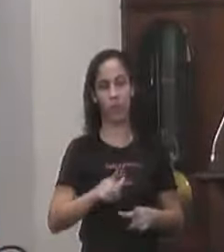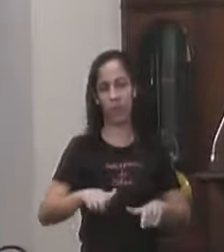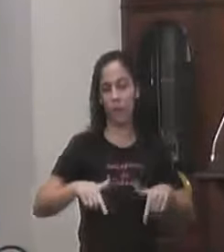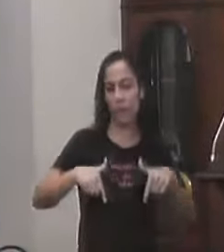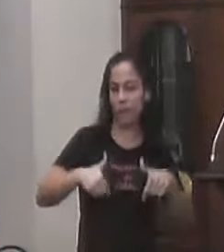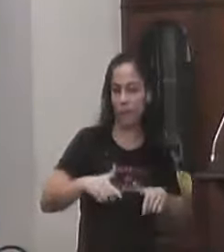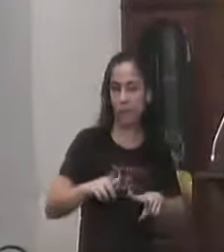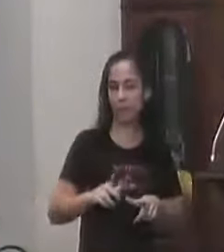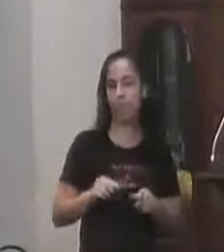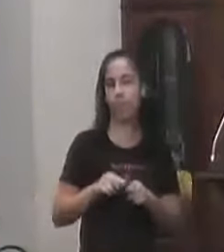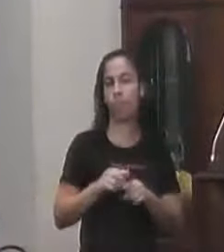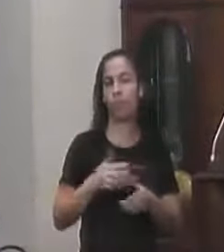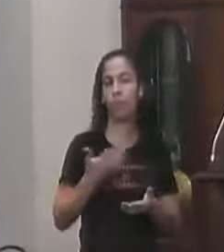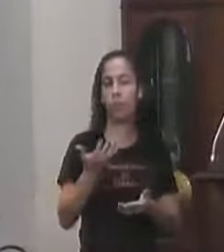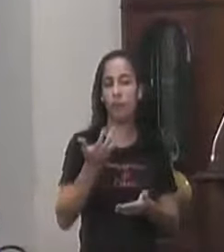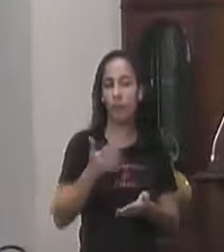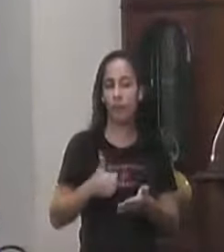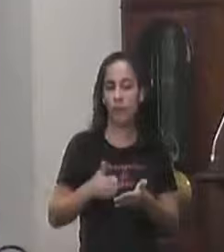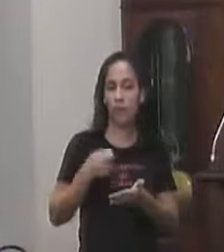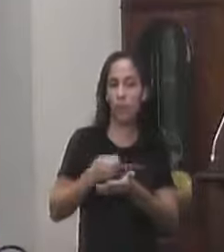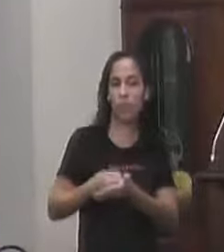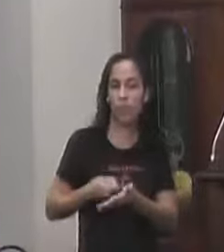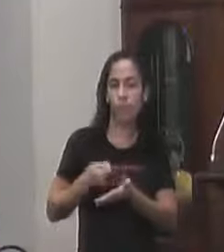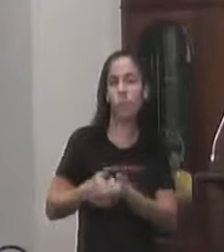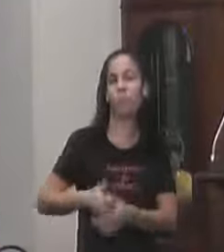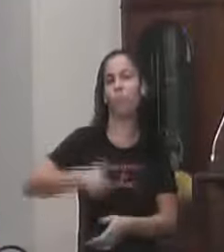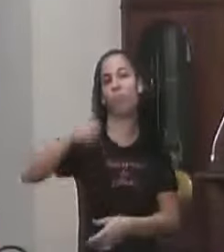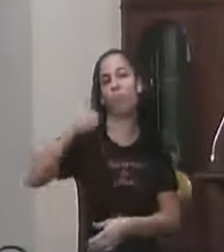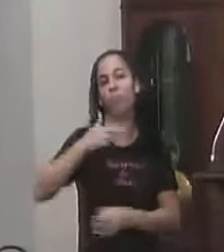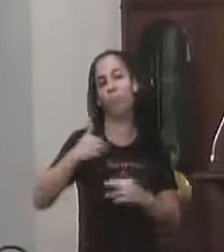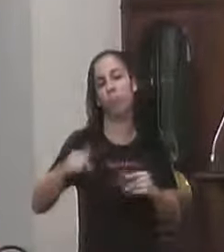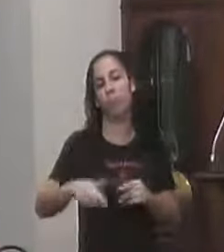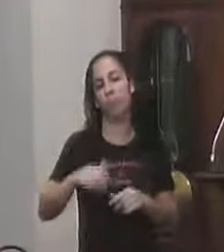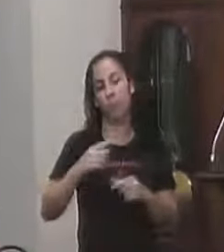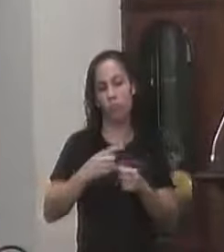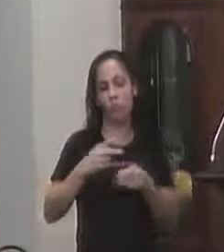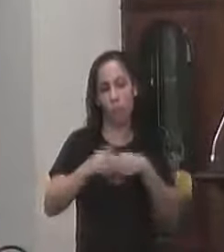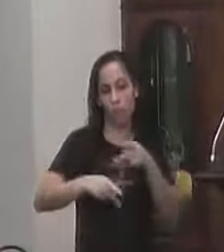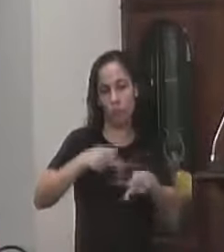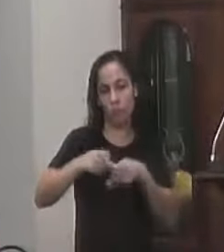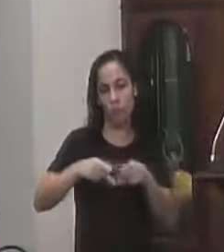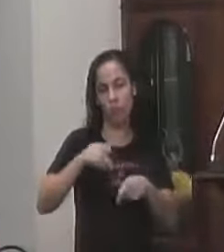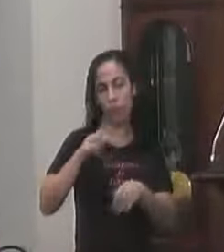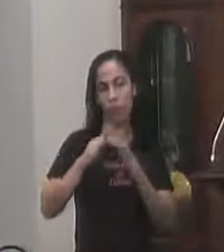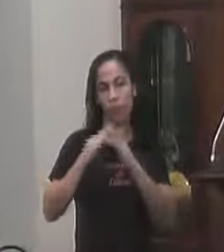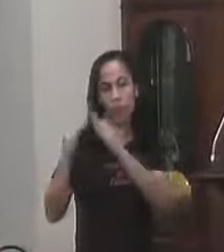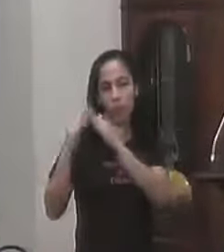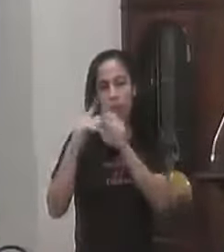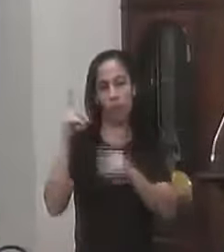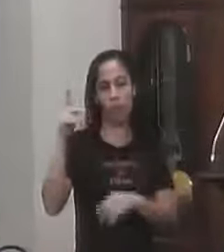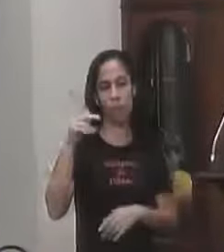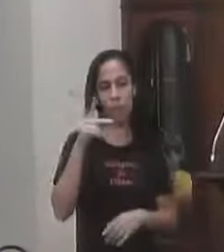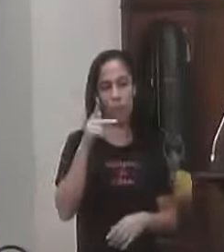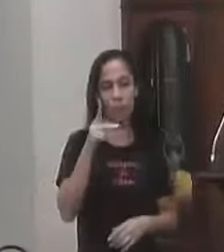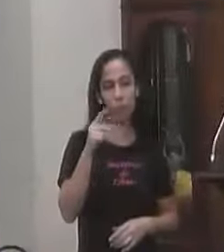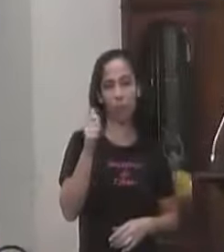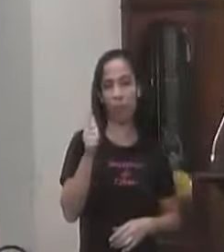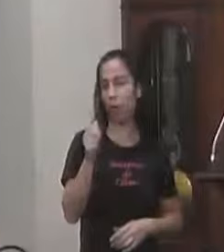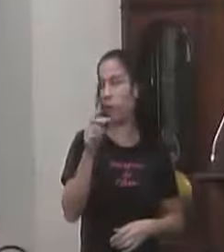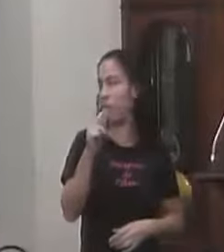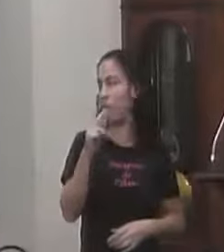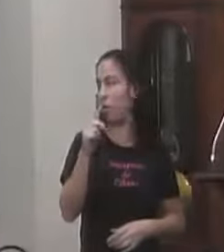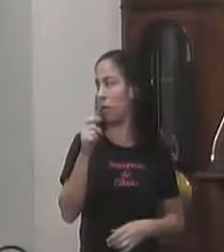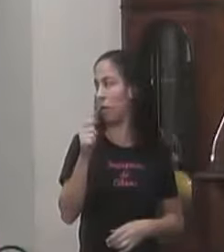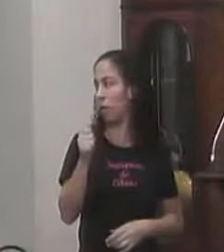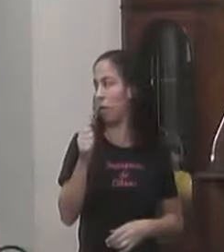De buscar Melhorias E condições Para que a Nossa população De Parapeuna Possa ter Aquilo que ela